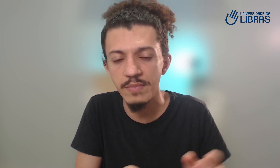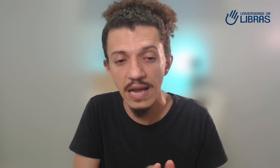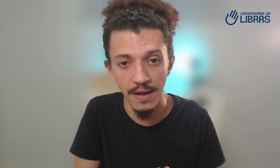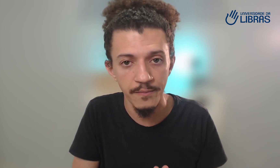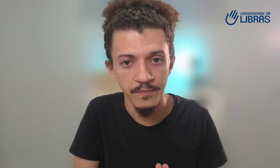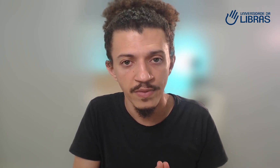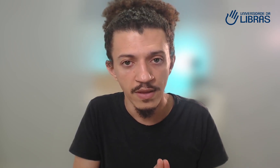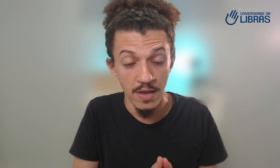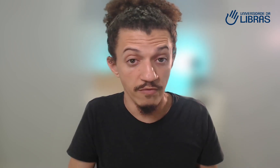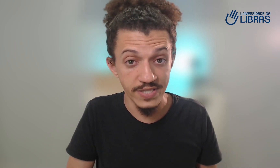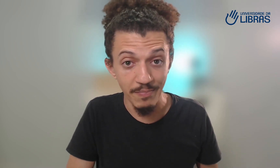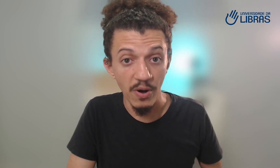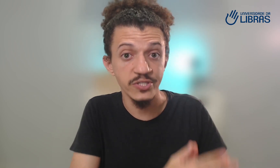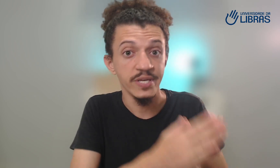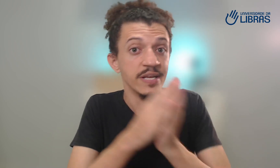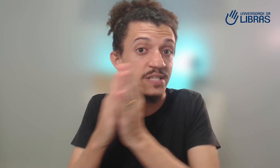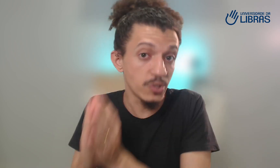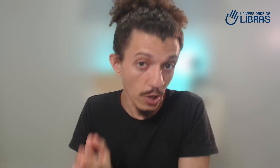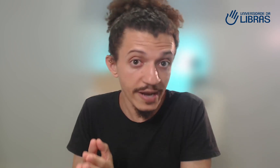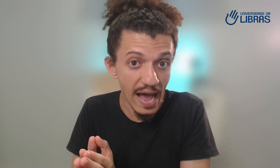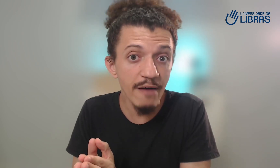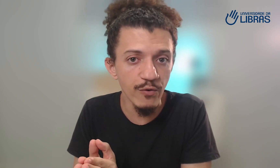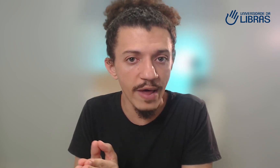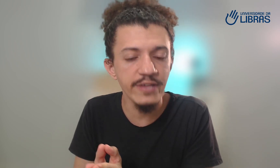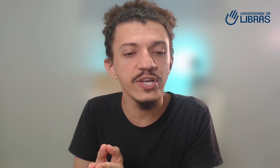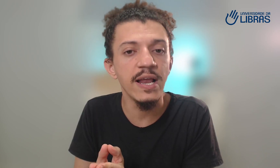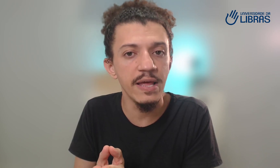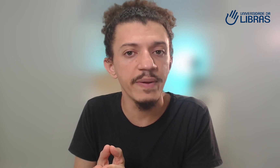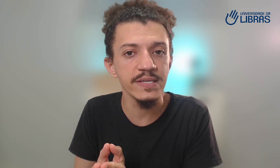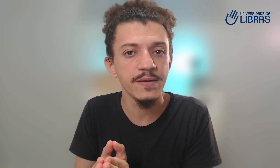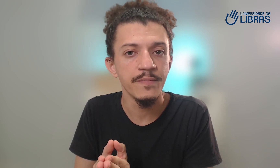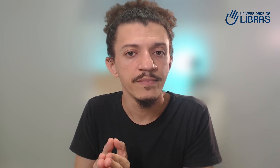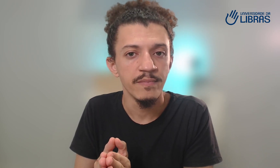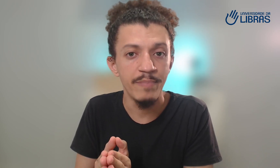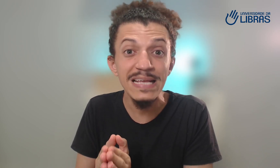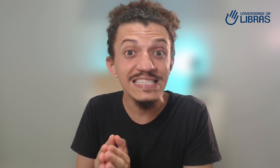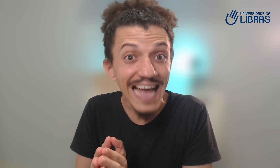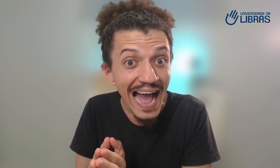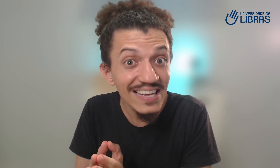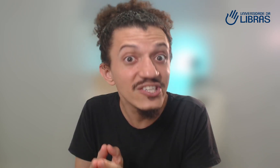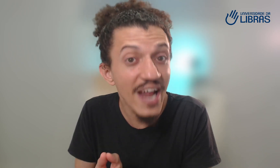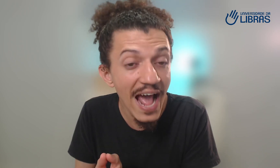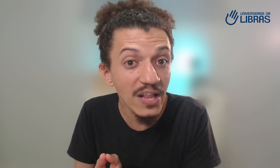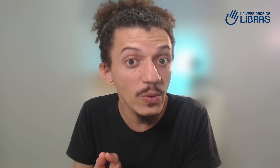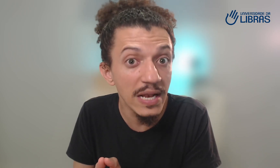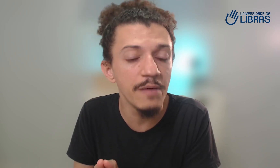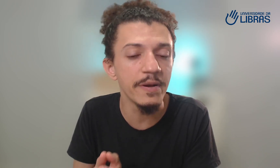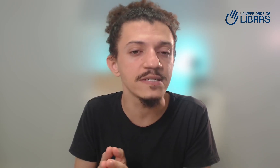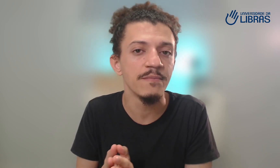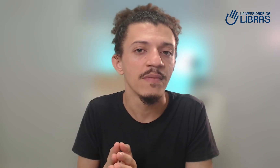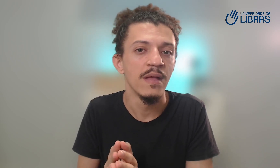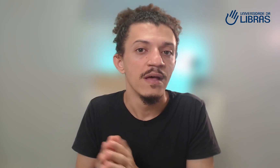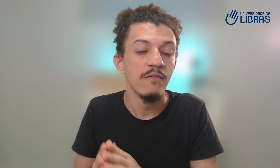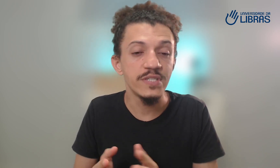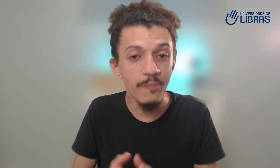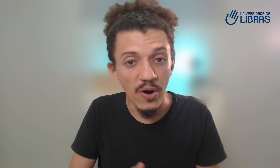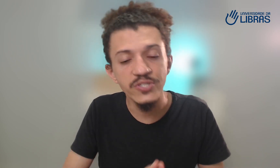familiar. Você pode se tornar fluente em Libras, pensar direto em Libras. você pode